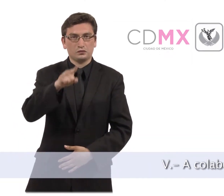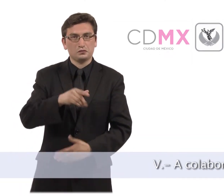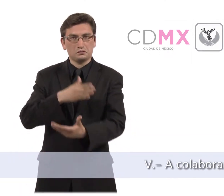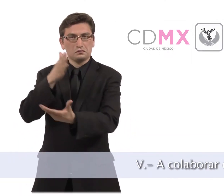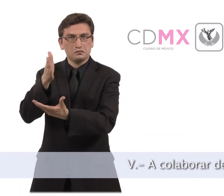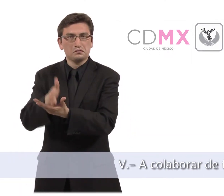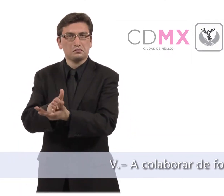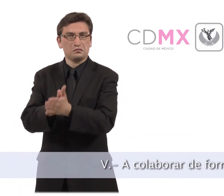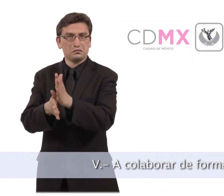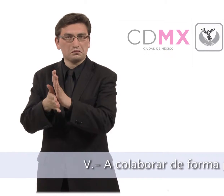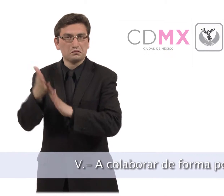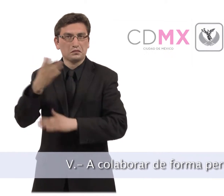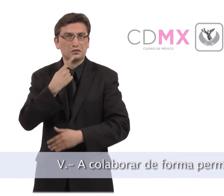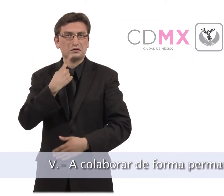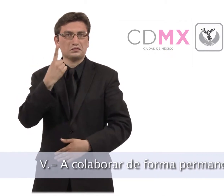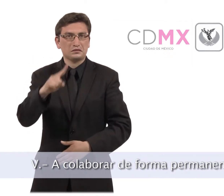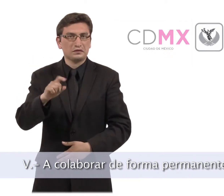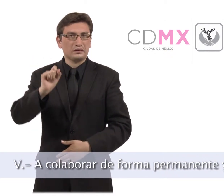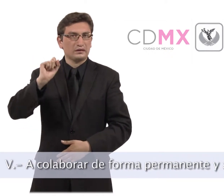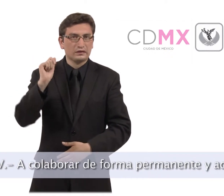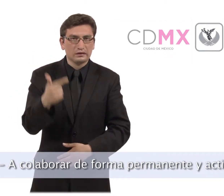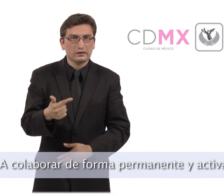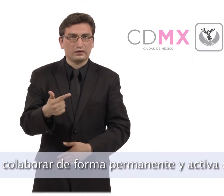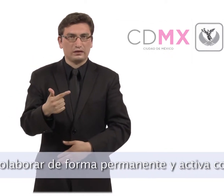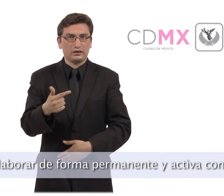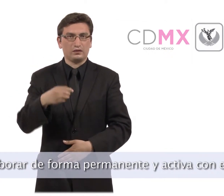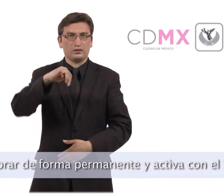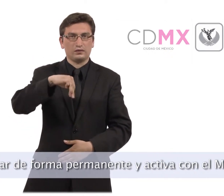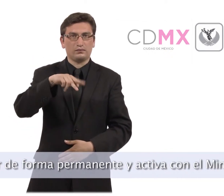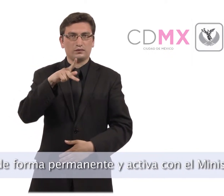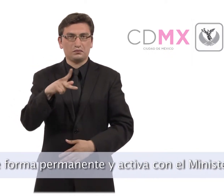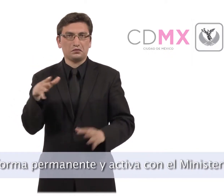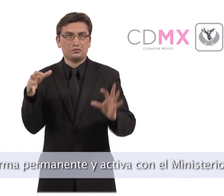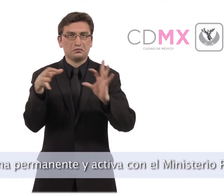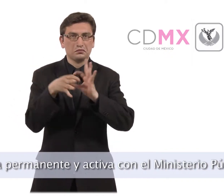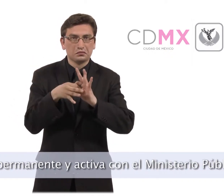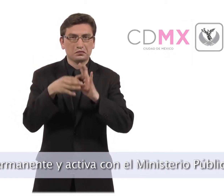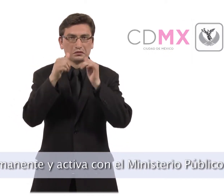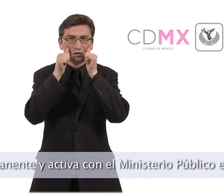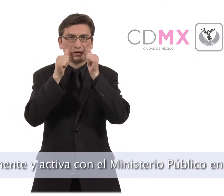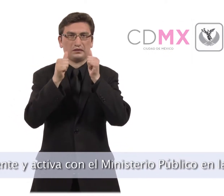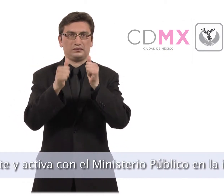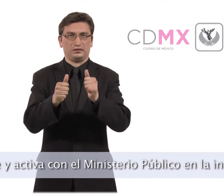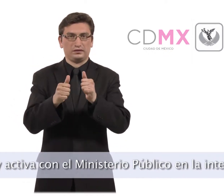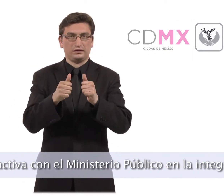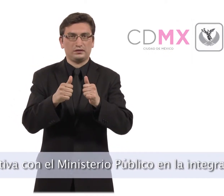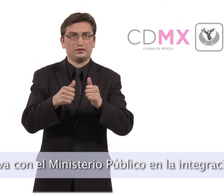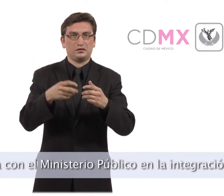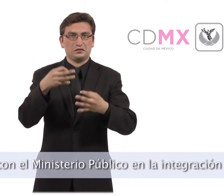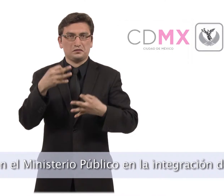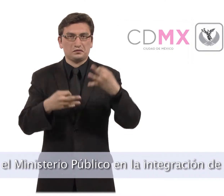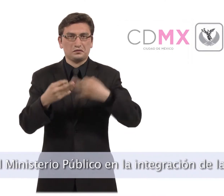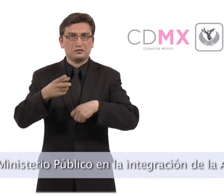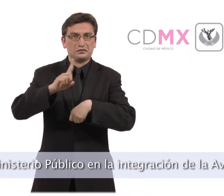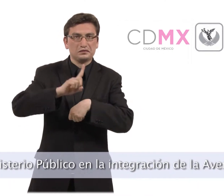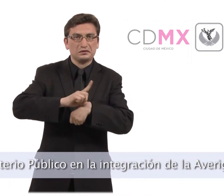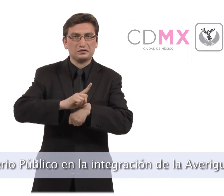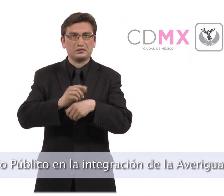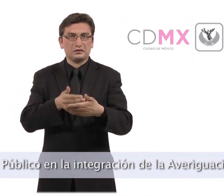Quinto, a colaborar de forma permanente y activa con el Ministerio Público en la integración de la averiguación previa,